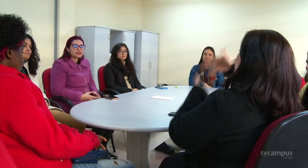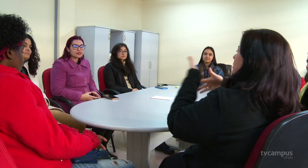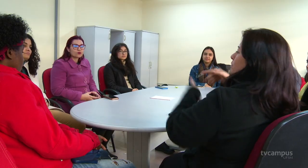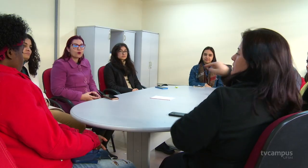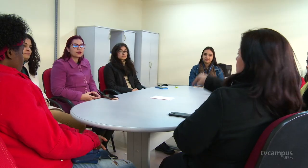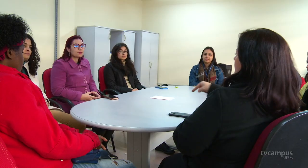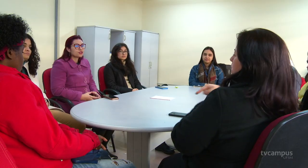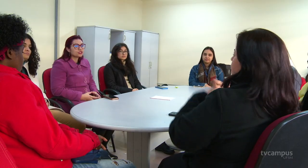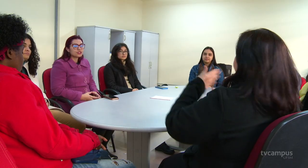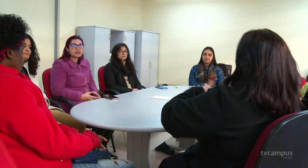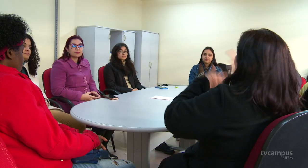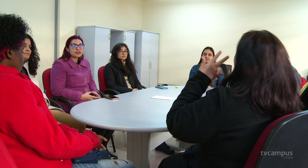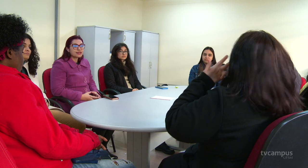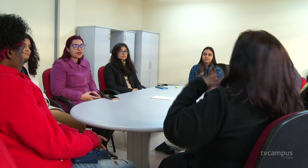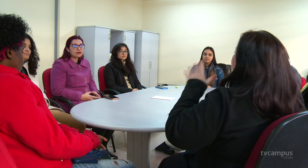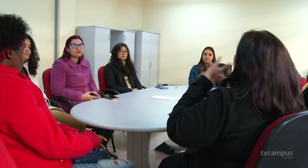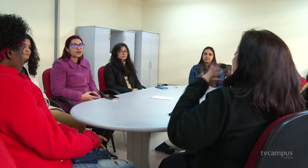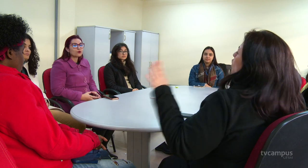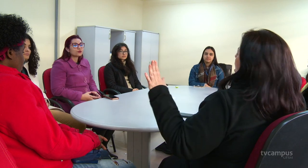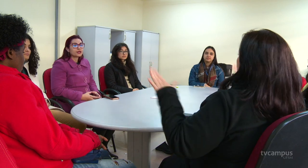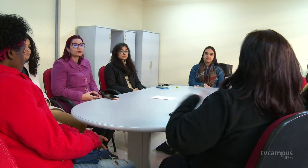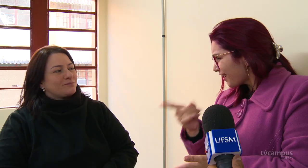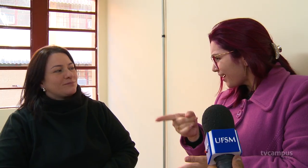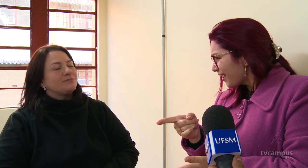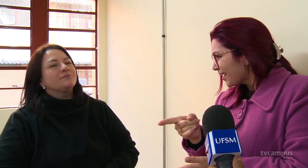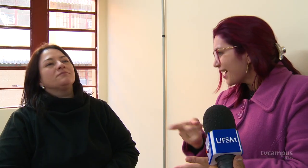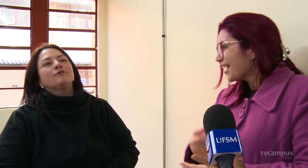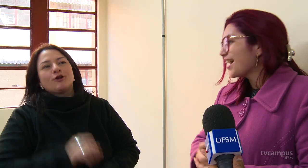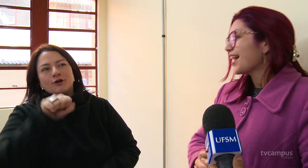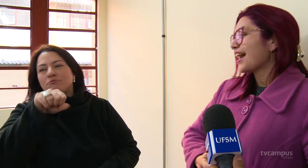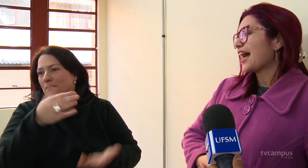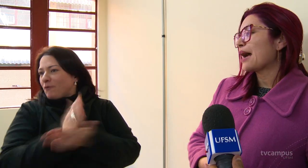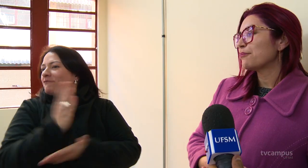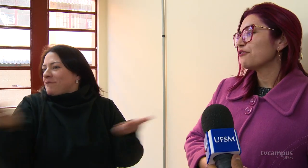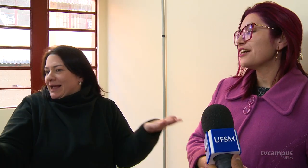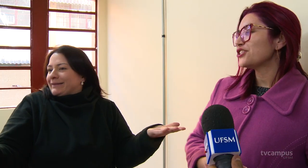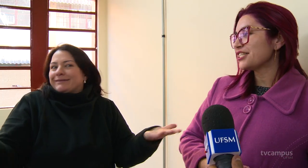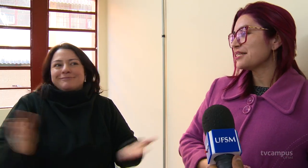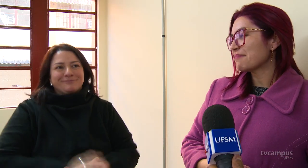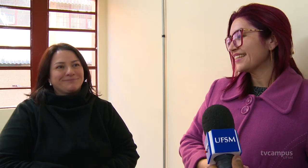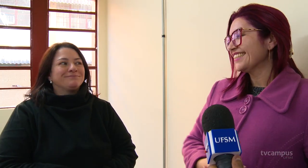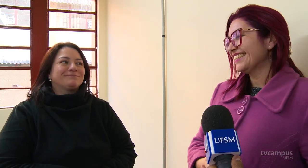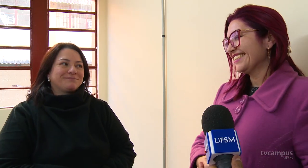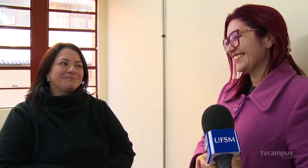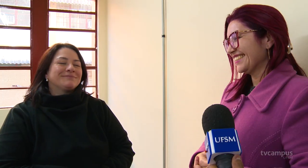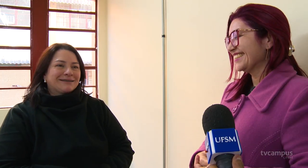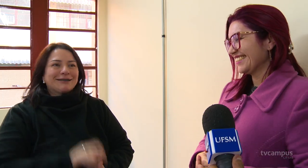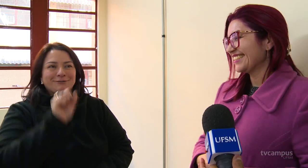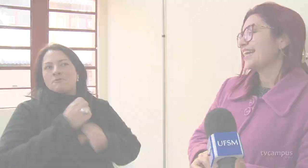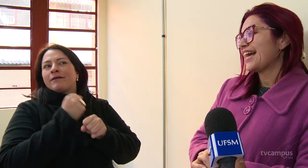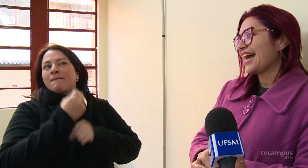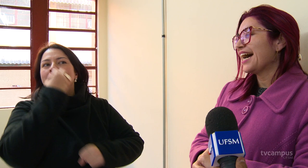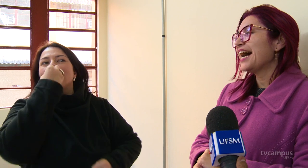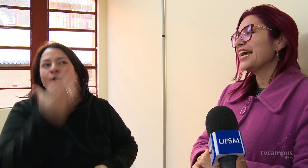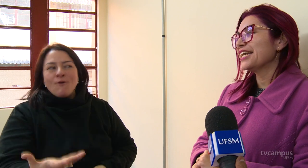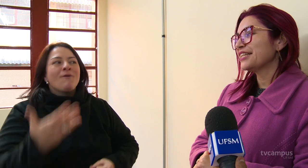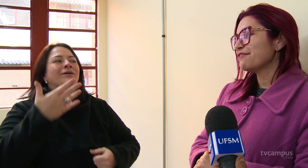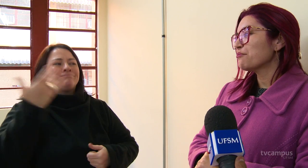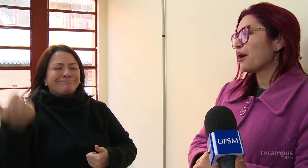Agora, com o fim do semestre, o objetivo foi alcançado. Aprovadíssima. Ah, ela teve uma